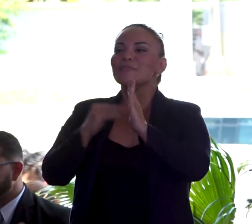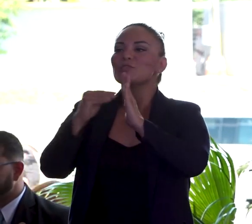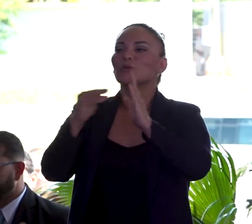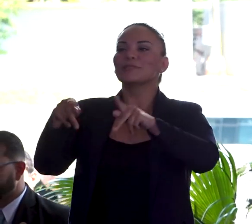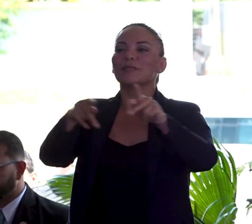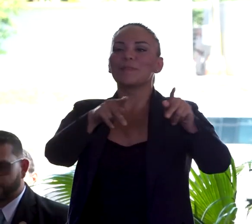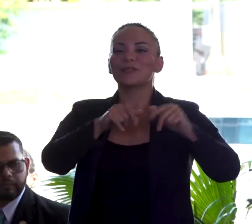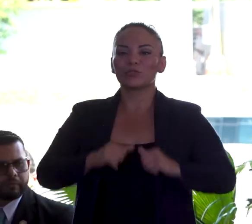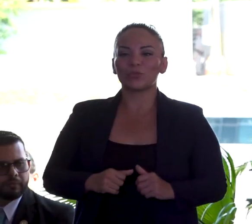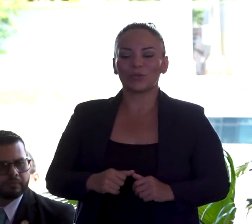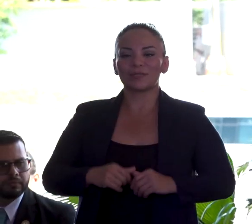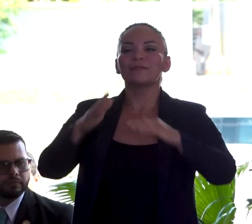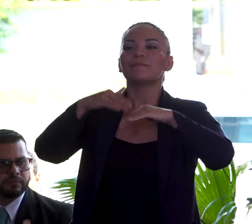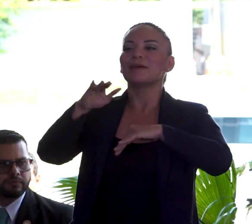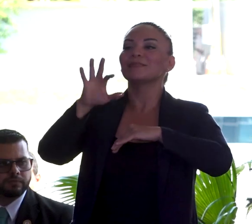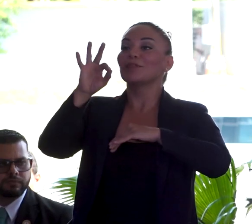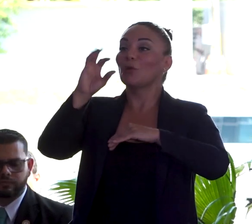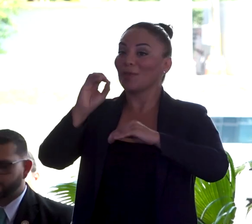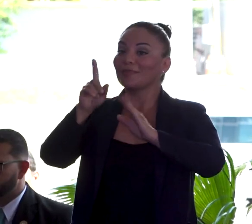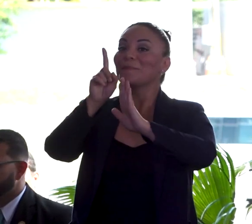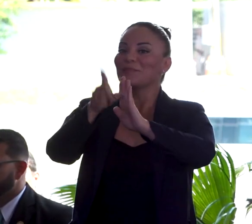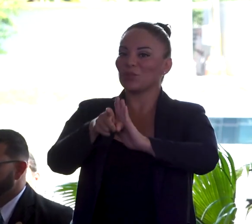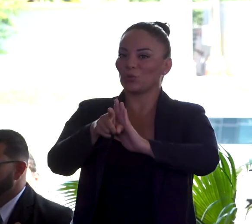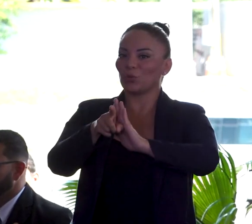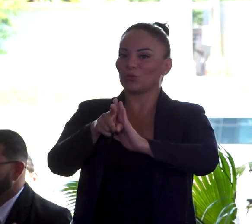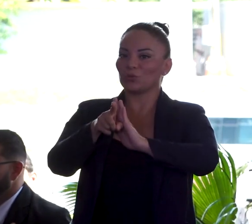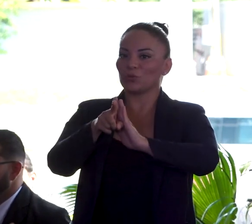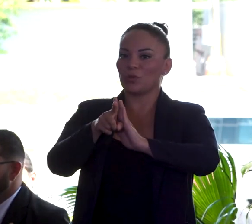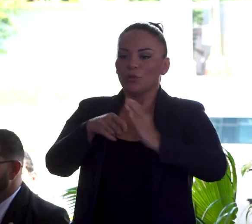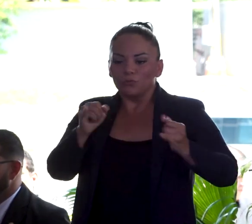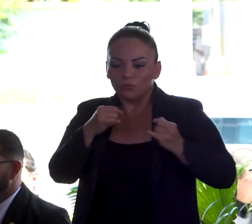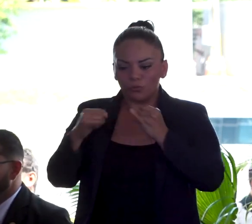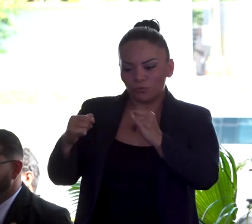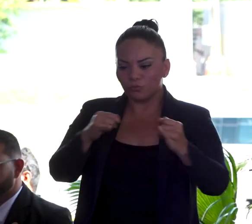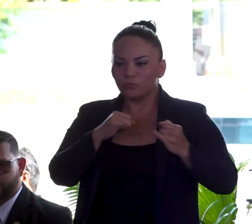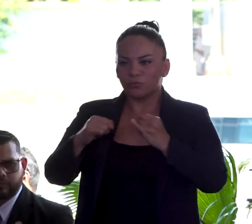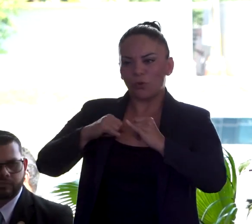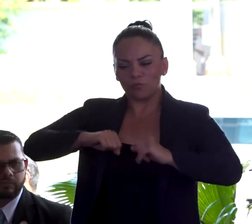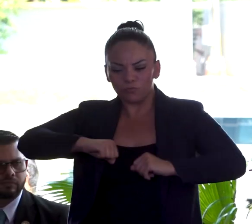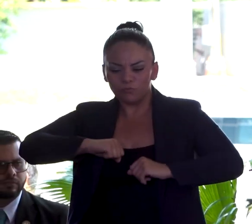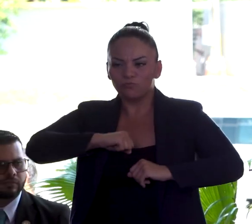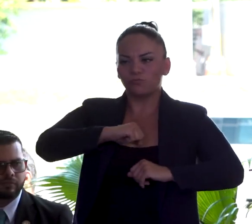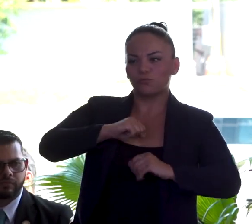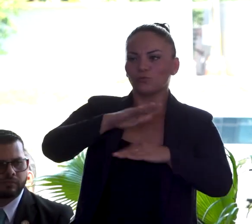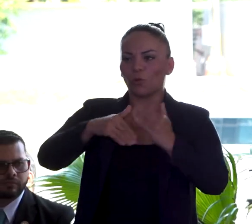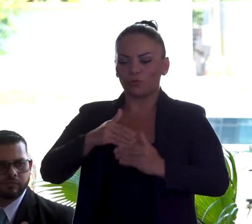que por más de 90 minutos palpitan a un mismo impulso.